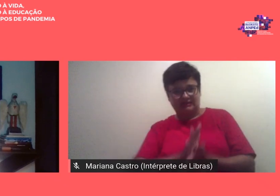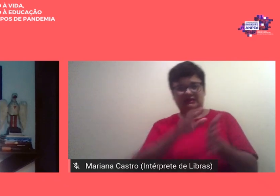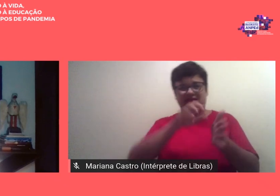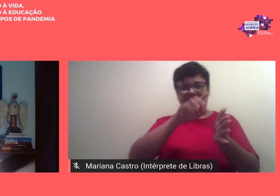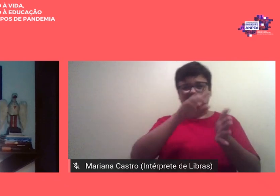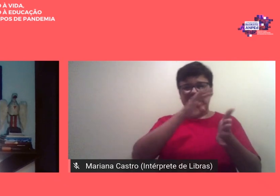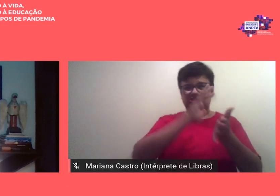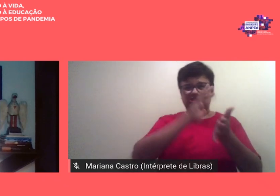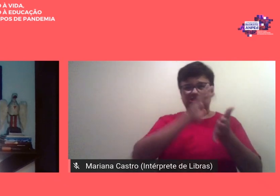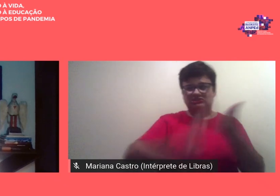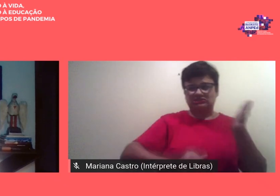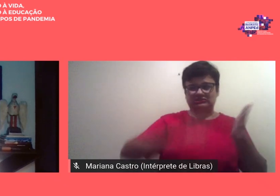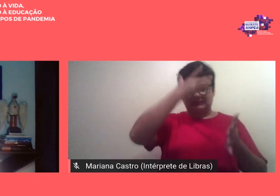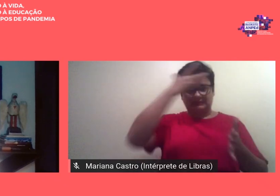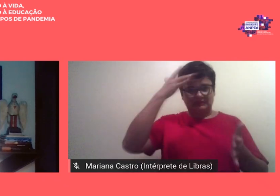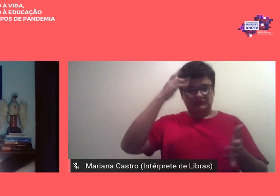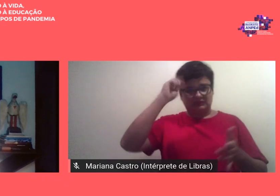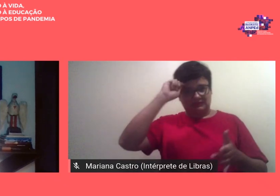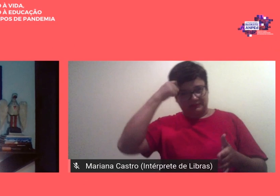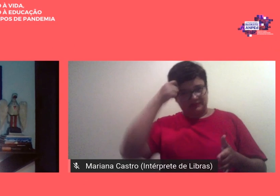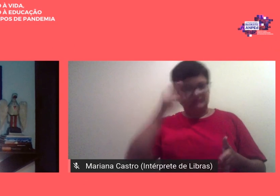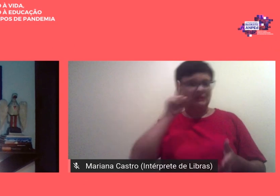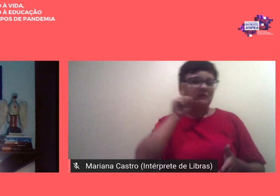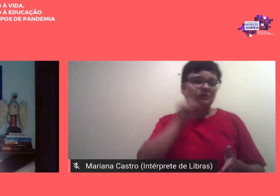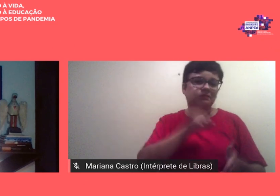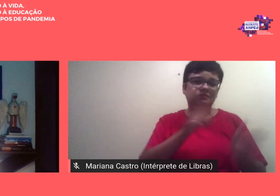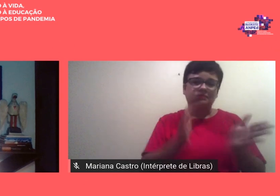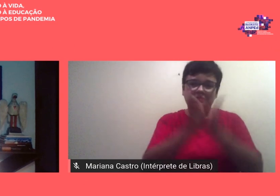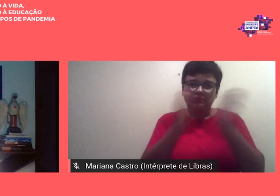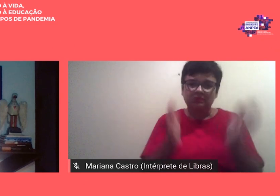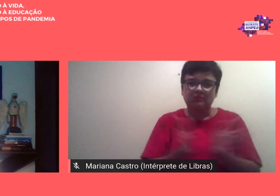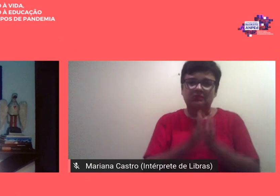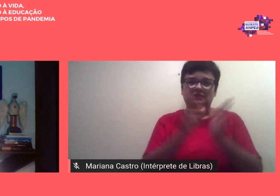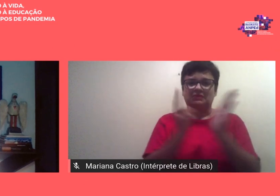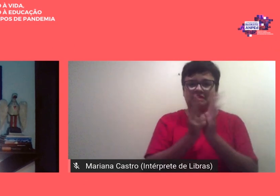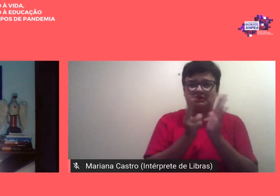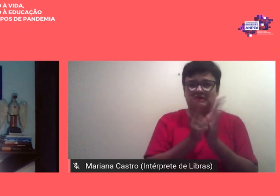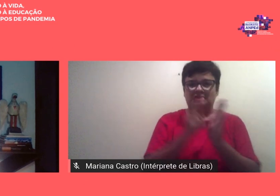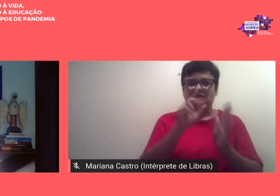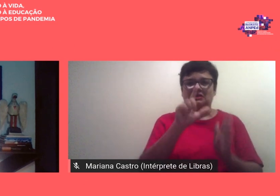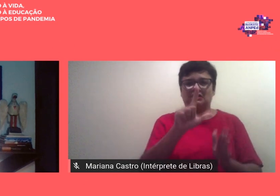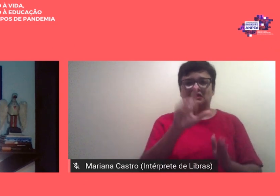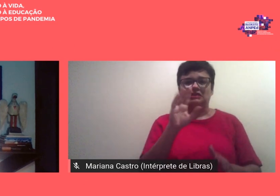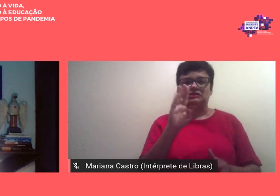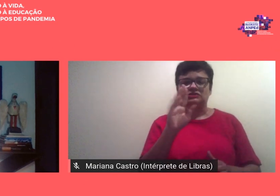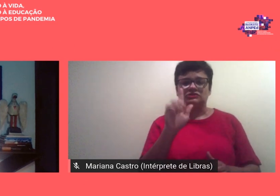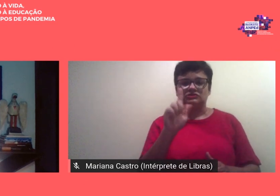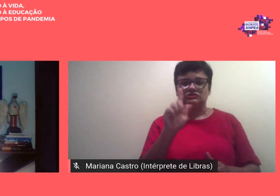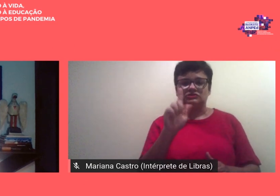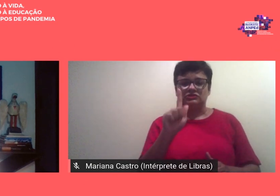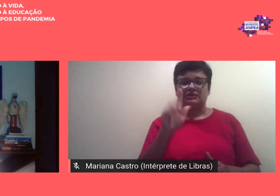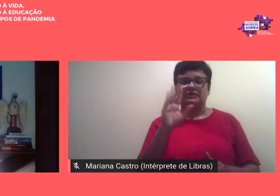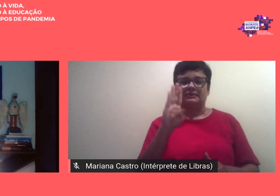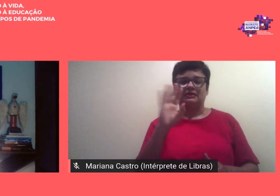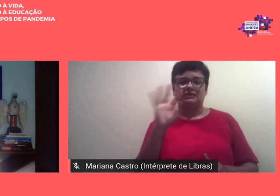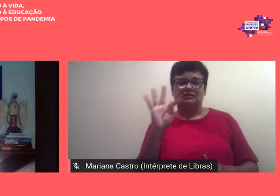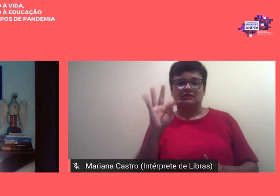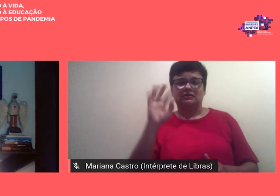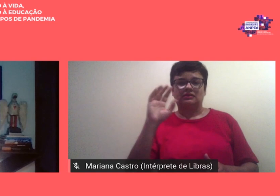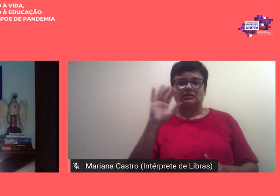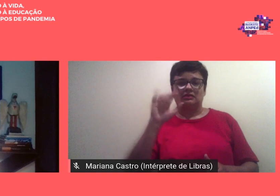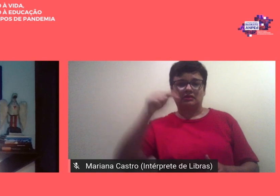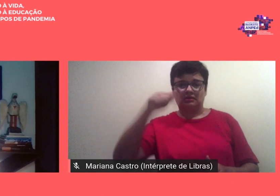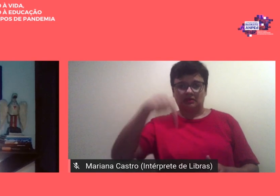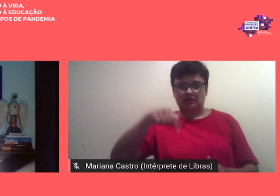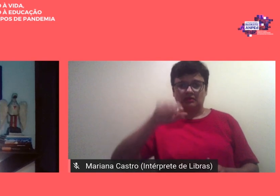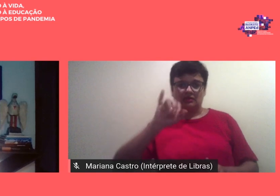negras pretas e pardas pobres indígenas LGBTQI mais e a pessoas com